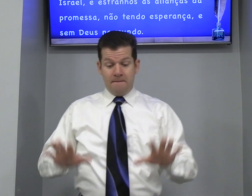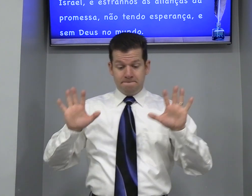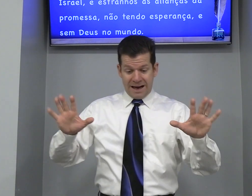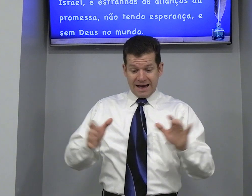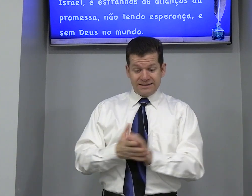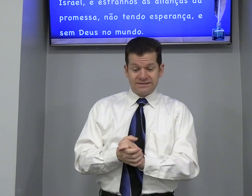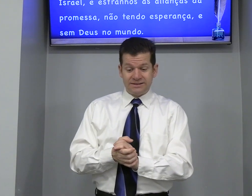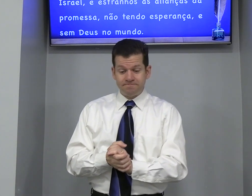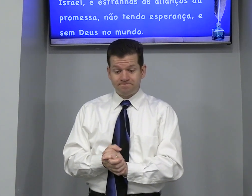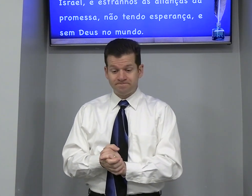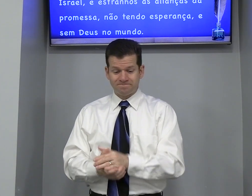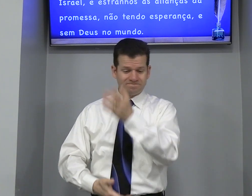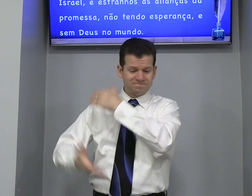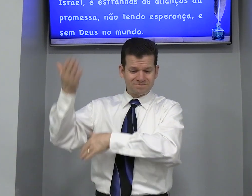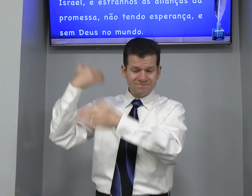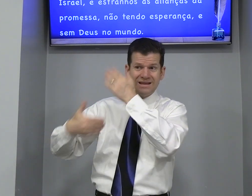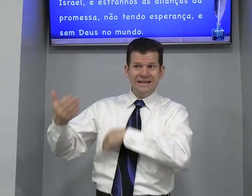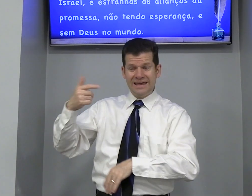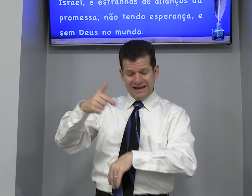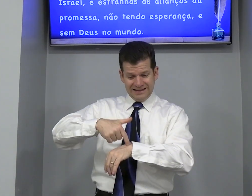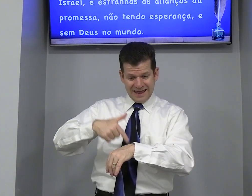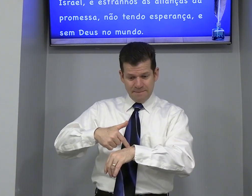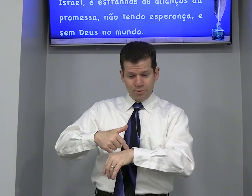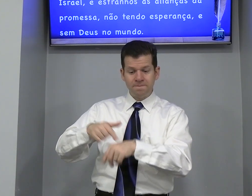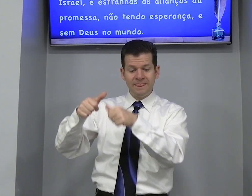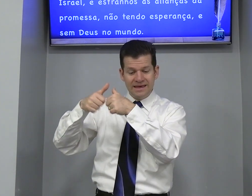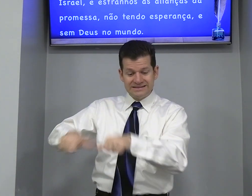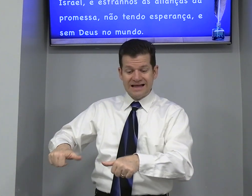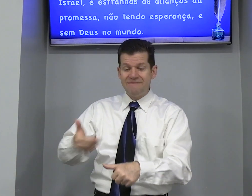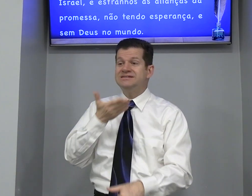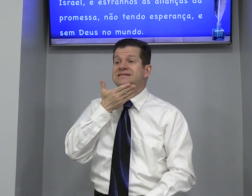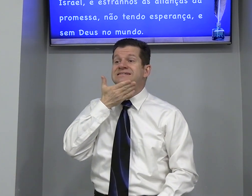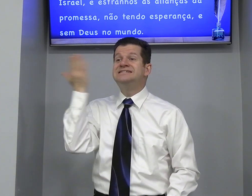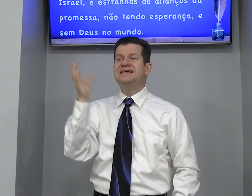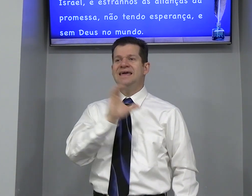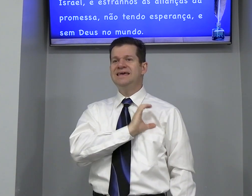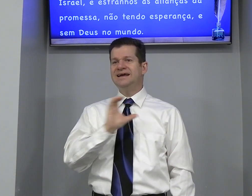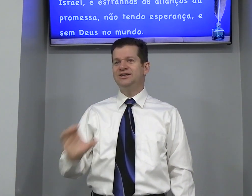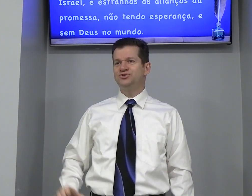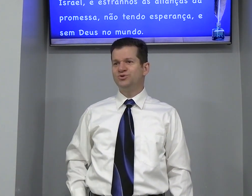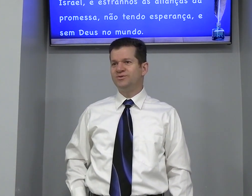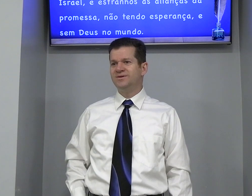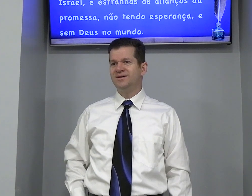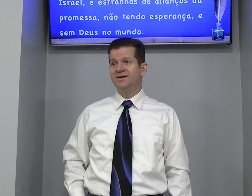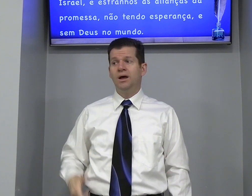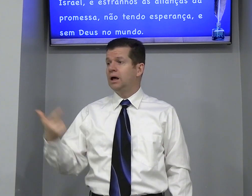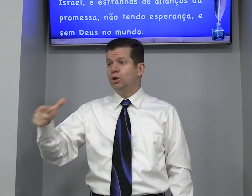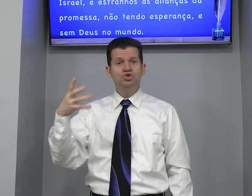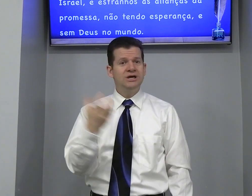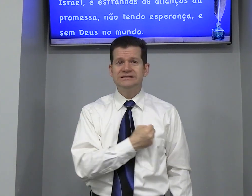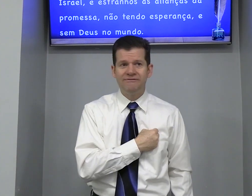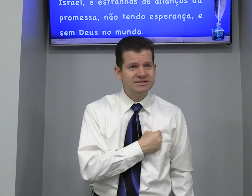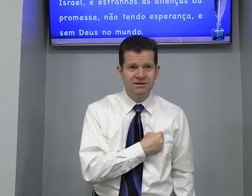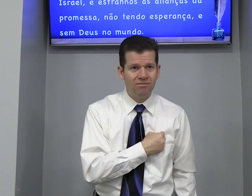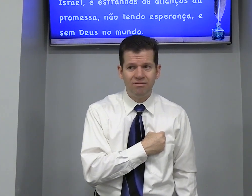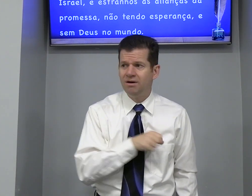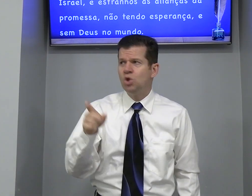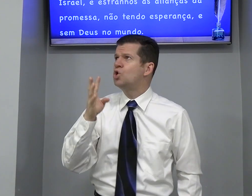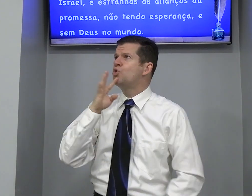Mas Naquele tempo Estava Sem Cristo Não tinha salvação Não